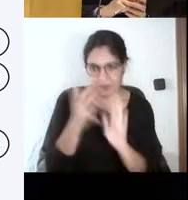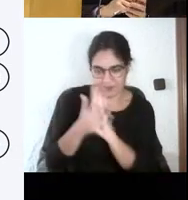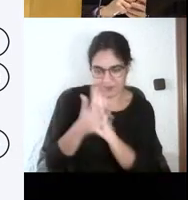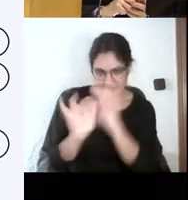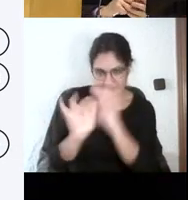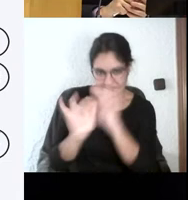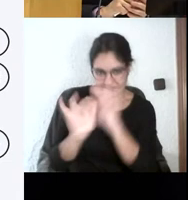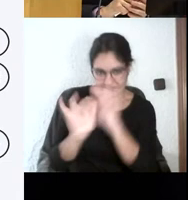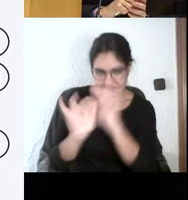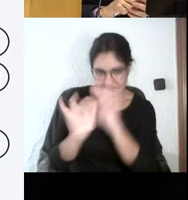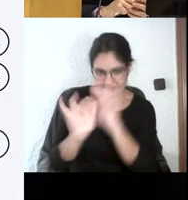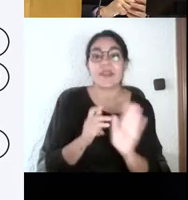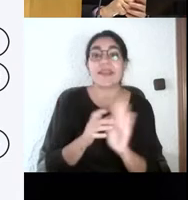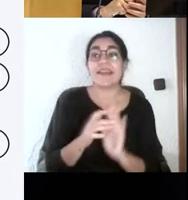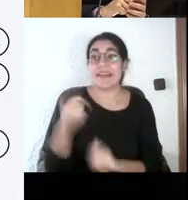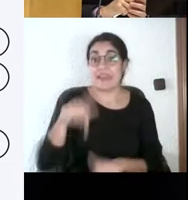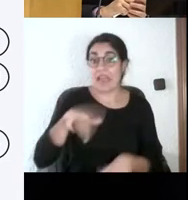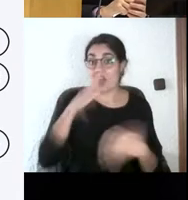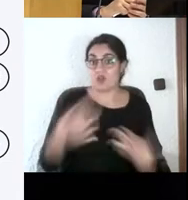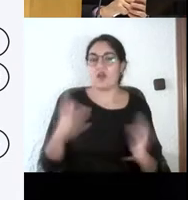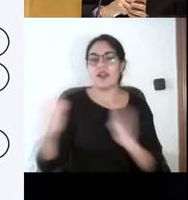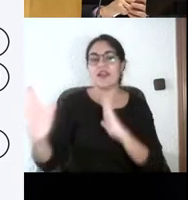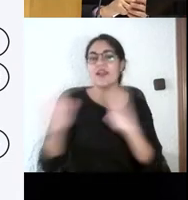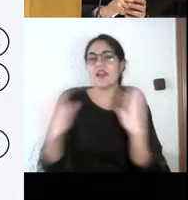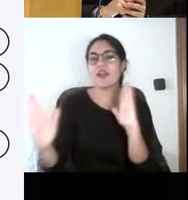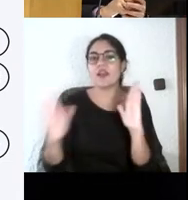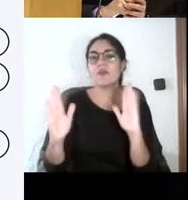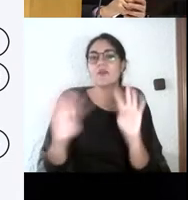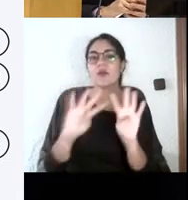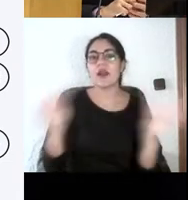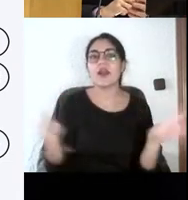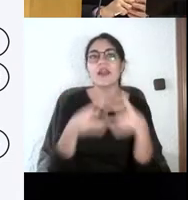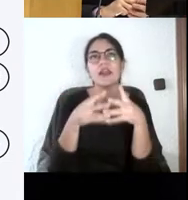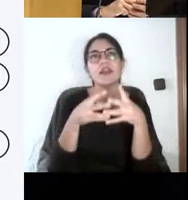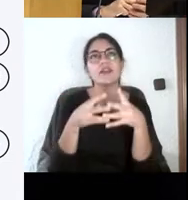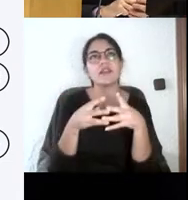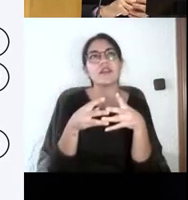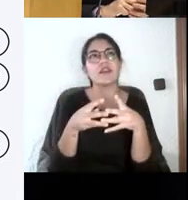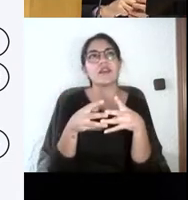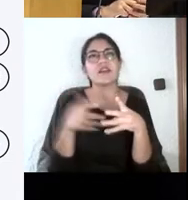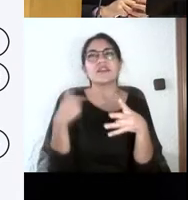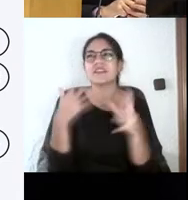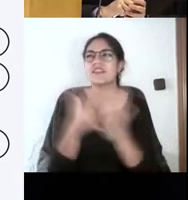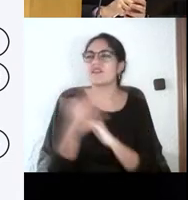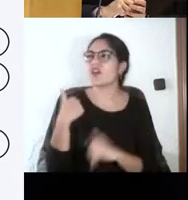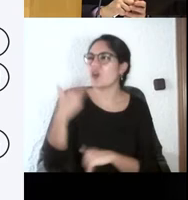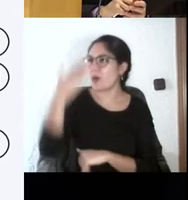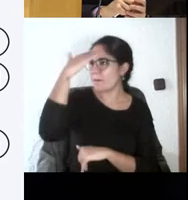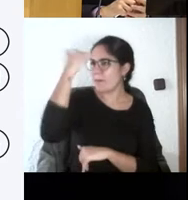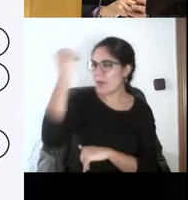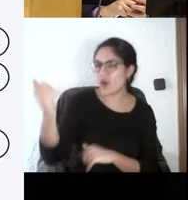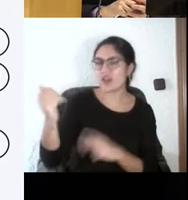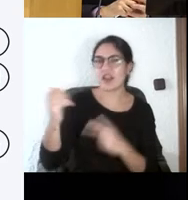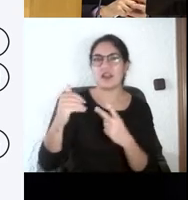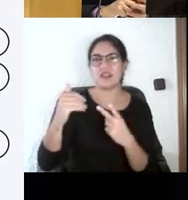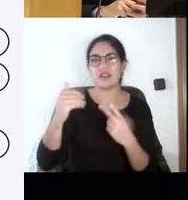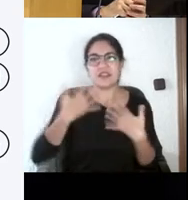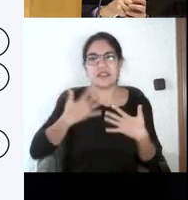En la era de Internet, el yo tener unos conocimientos memorísticos de determinados aspectos,